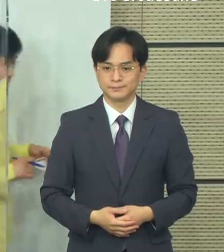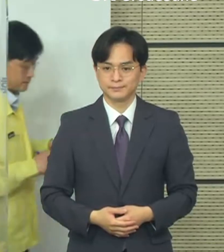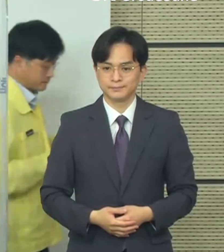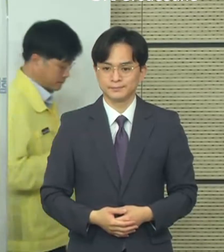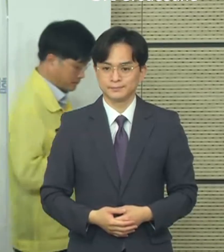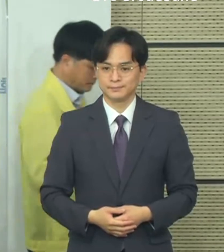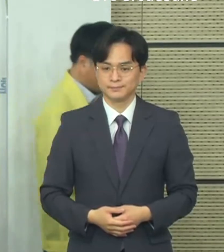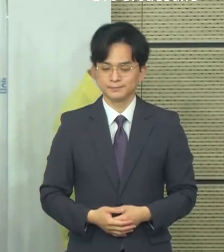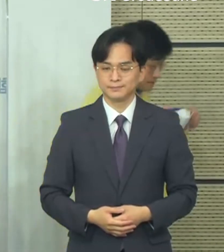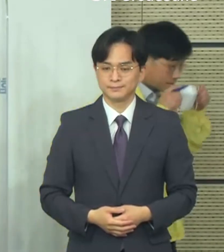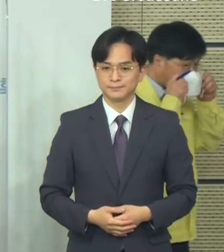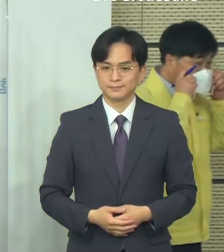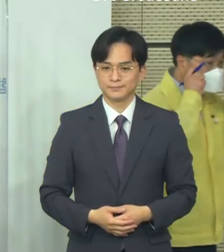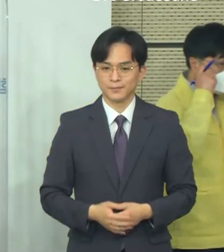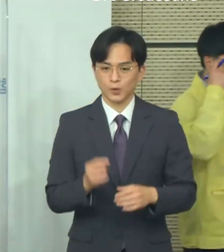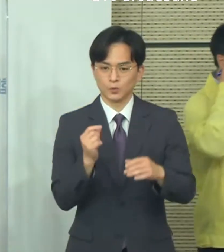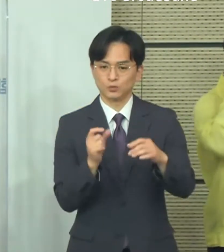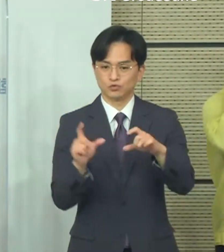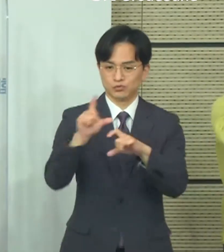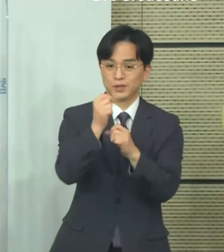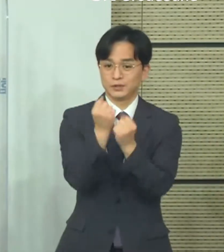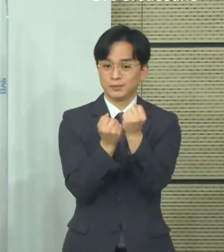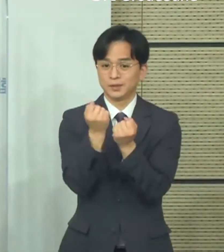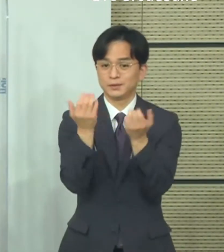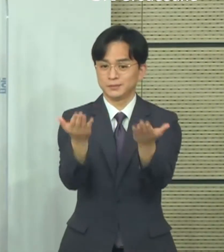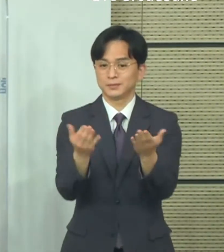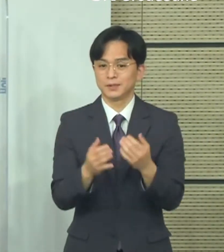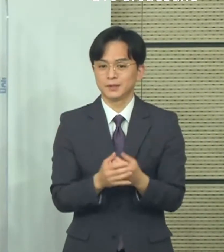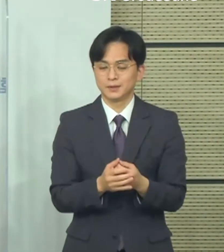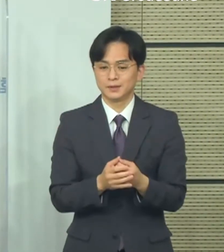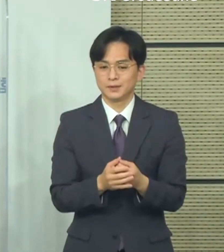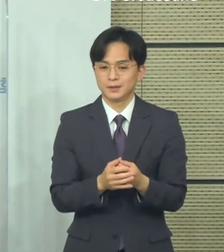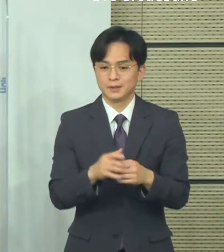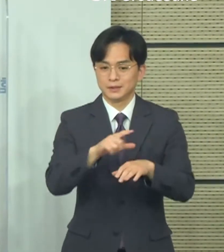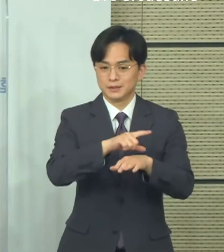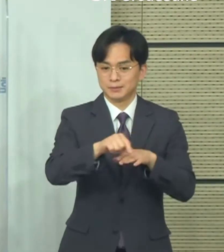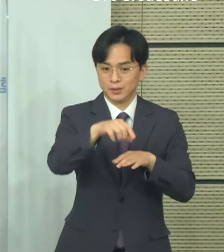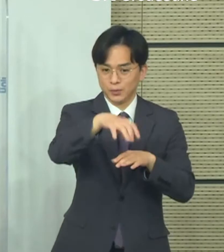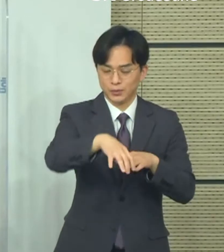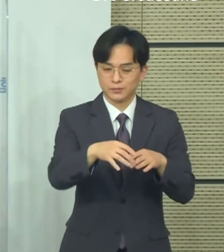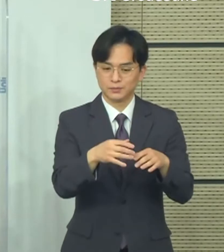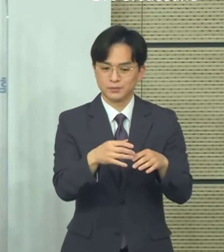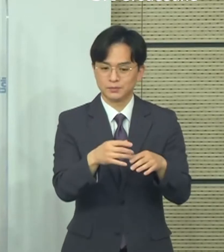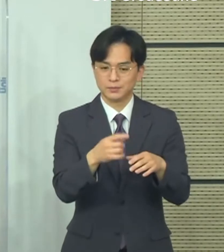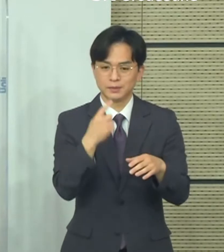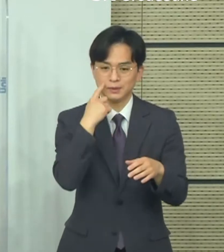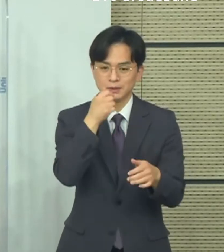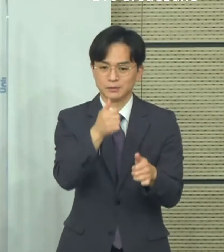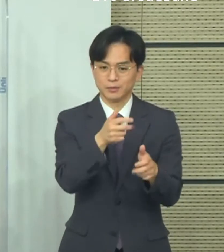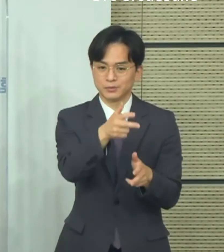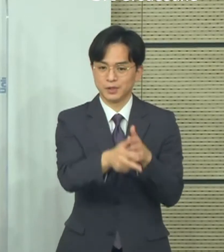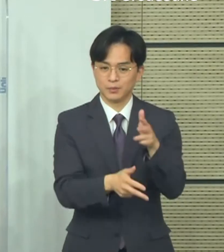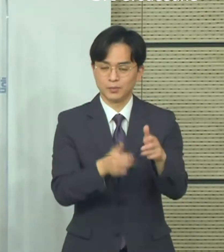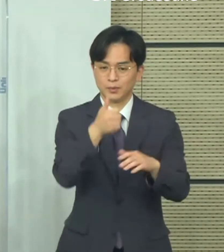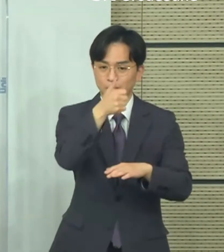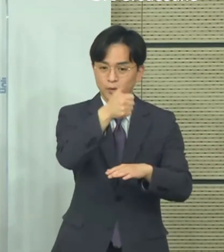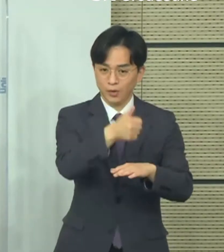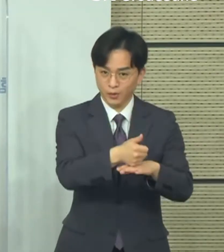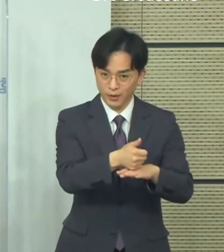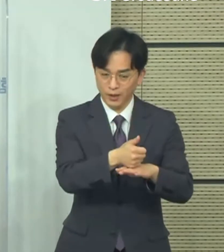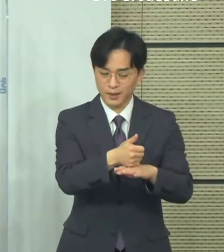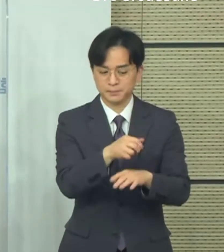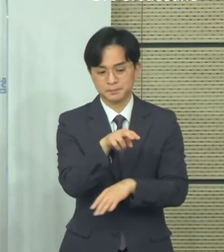네. 그리고 조금 추가 답변 드리겠습니다. 시범사업 결과를 평가하면서 저희들이 좀 반영을 시켰던